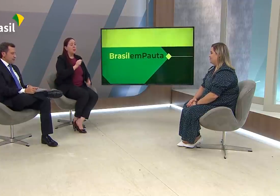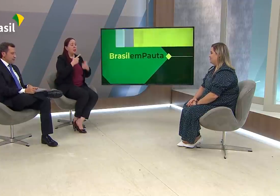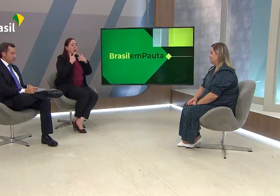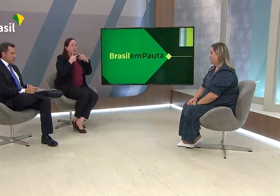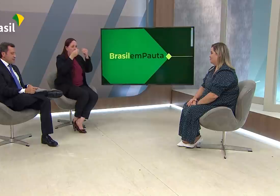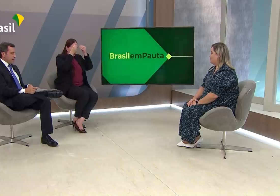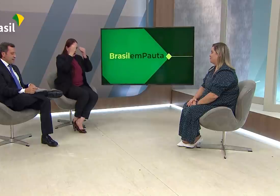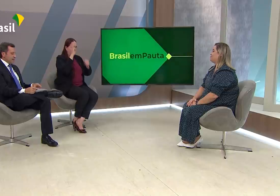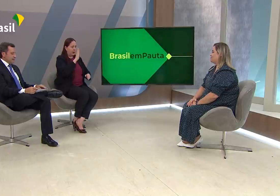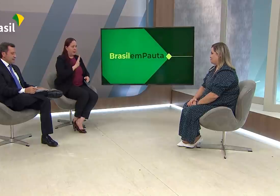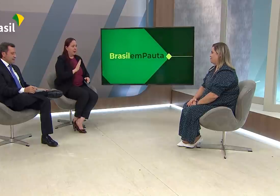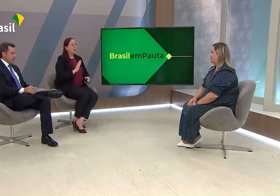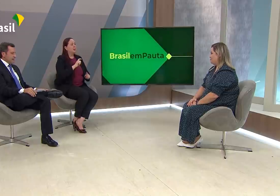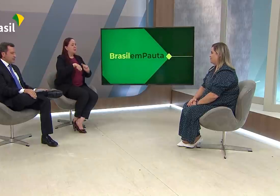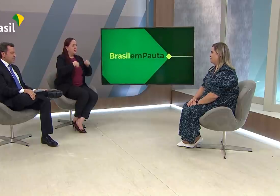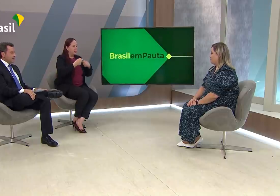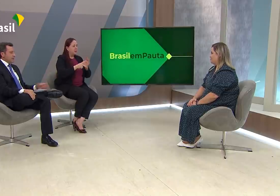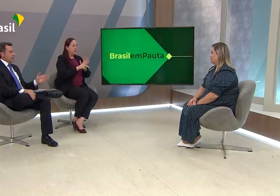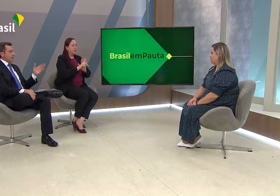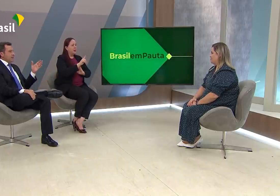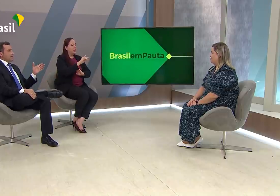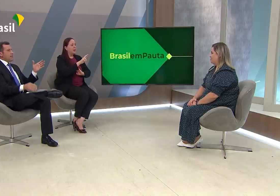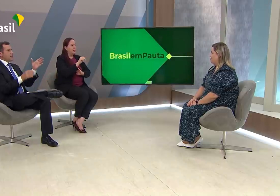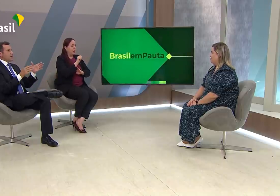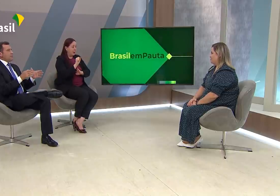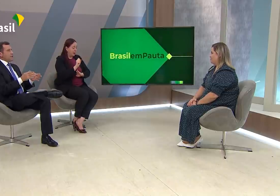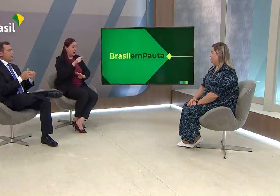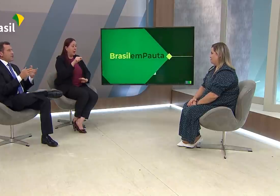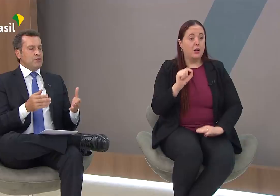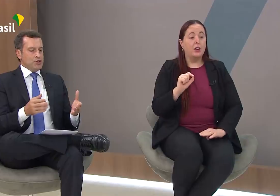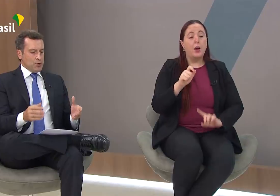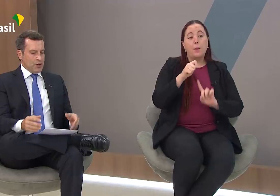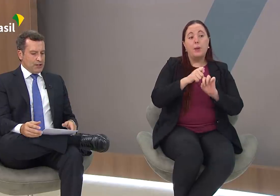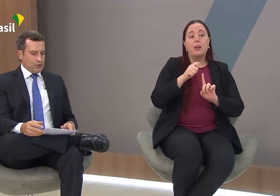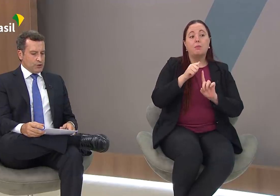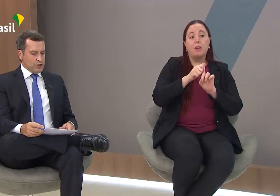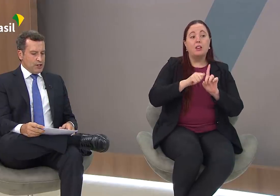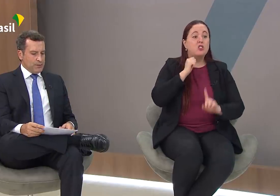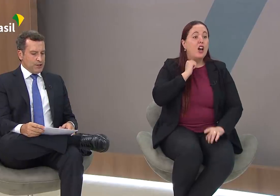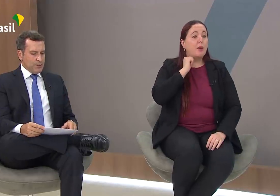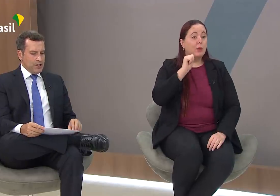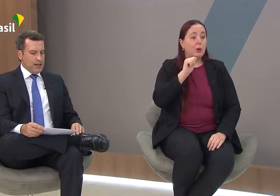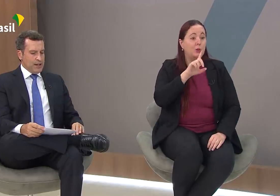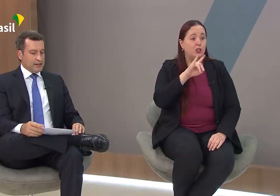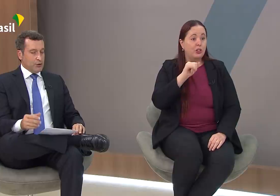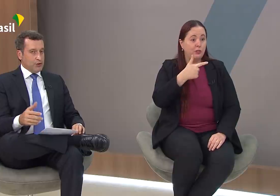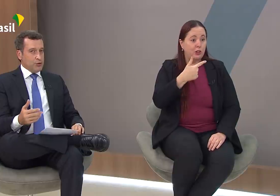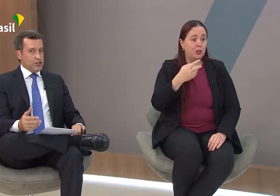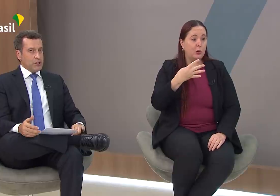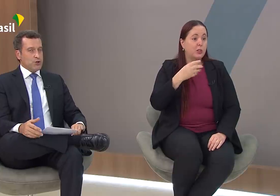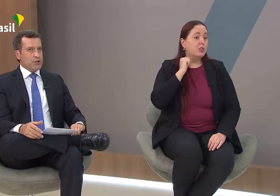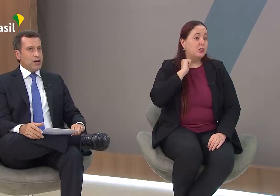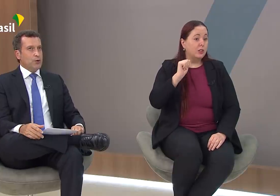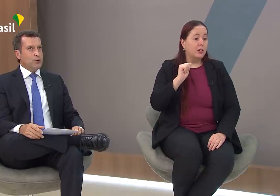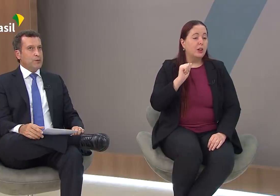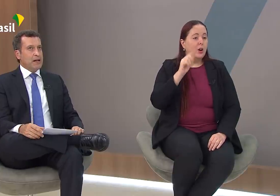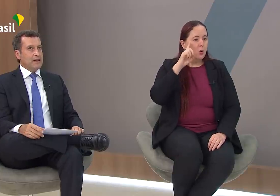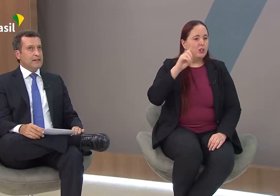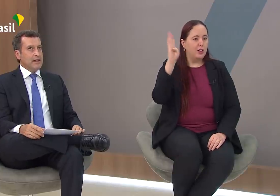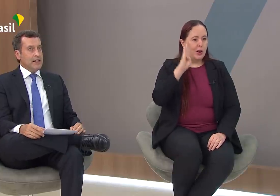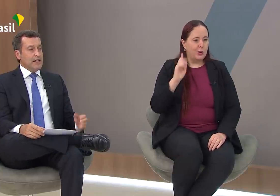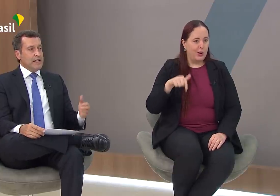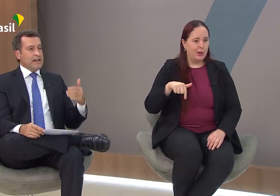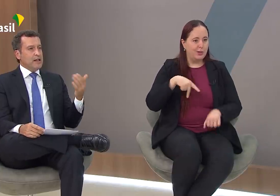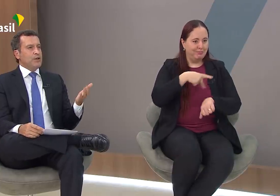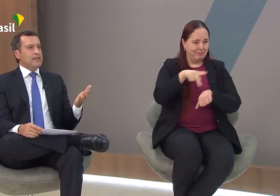língua brasileira de sinais. A Libras, que em abril, dia 24 de abril, ela tem o seu dia nacional no